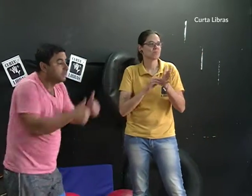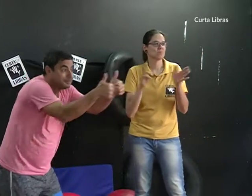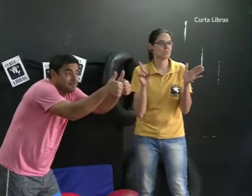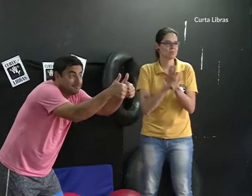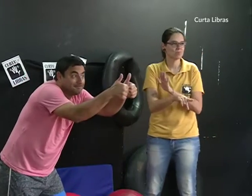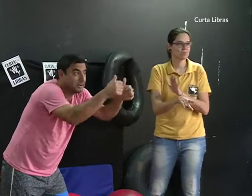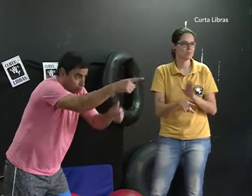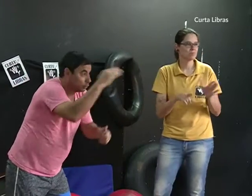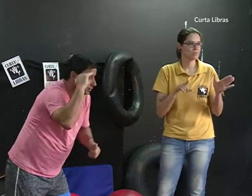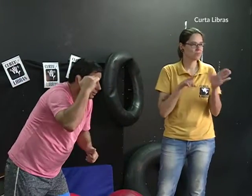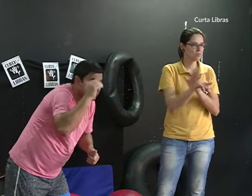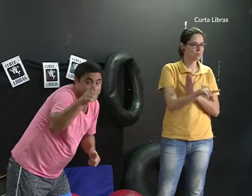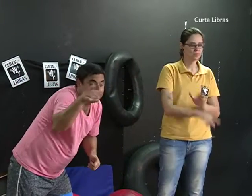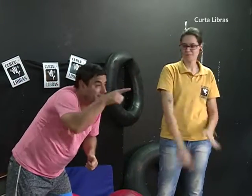E aí, mais alguma pergunta, pessoal?